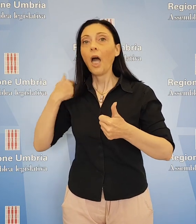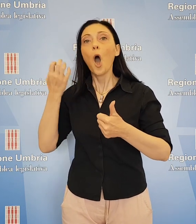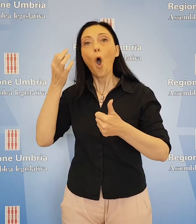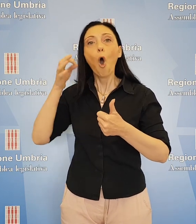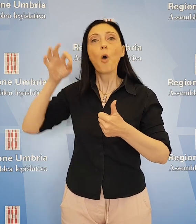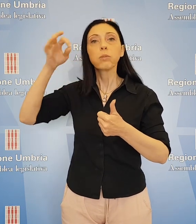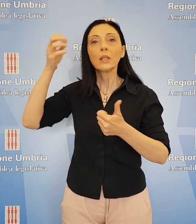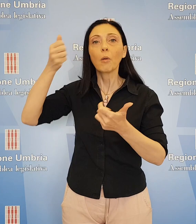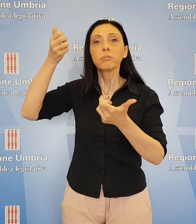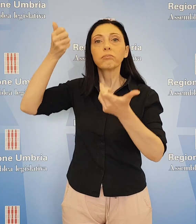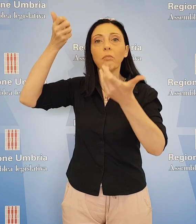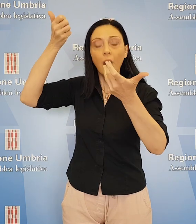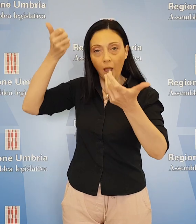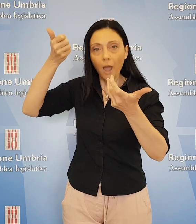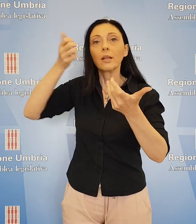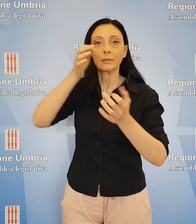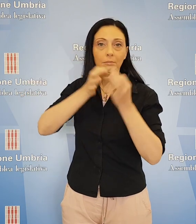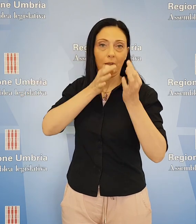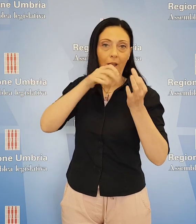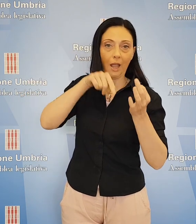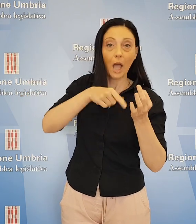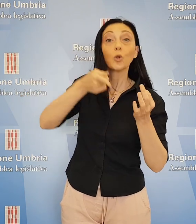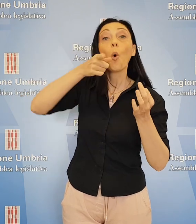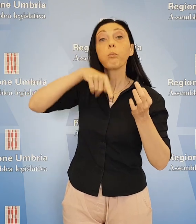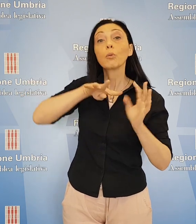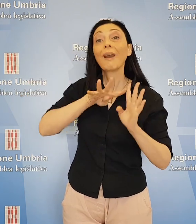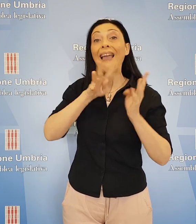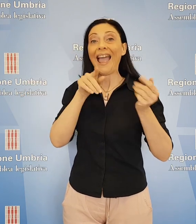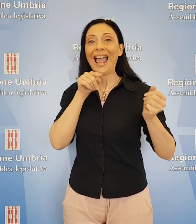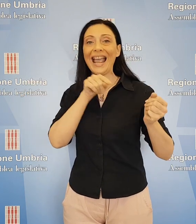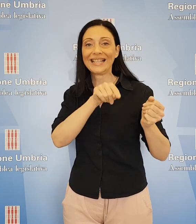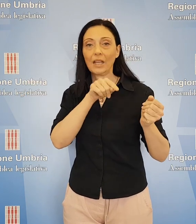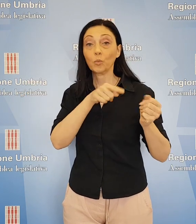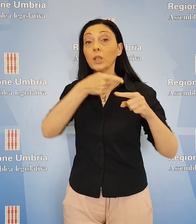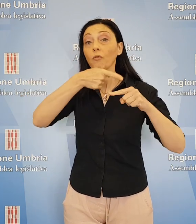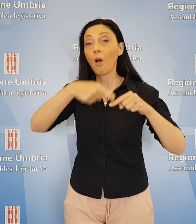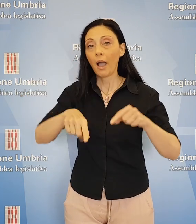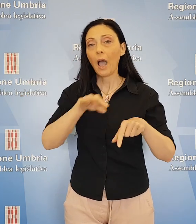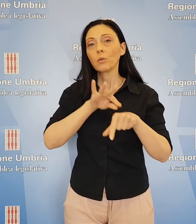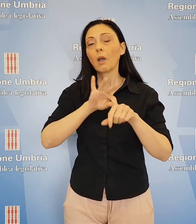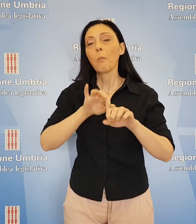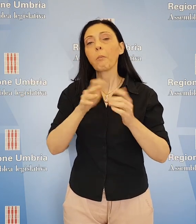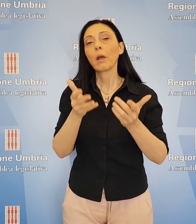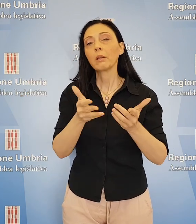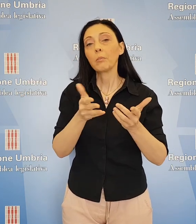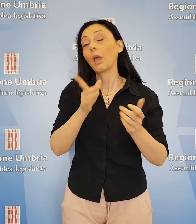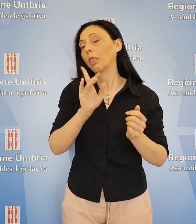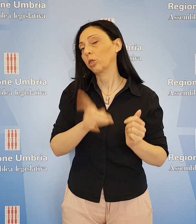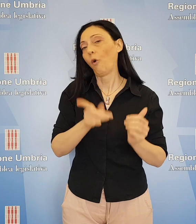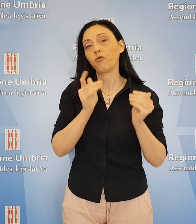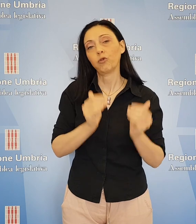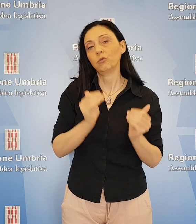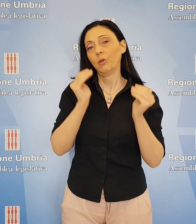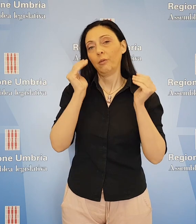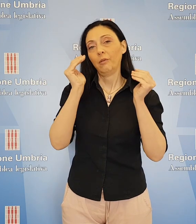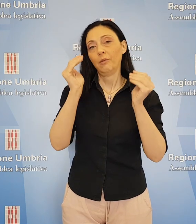raggiunti nello scorso anno e di quelli che l'esecutivo, a causa della pandemia, ha dovuto rinviare a un periodo successivo.